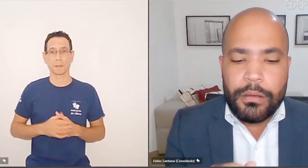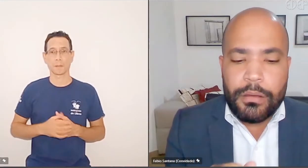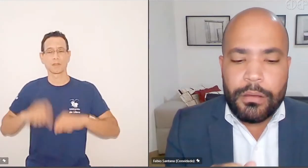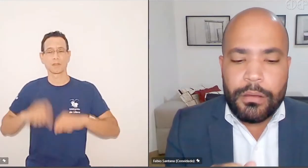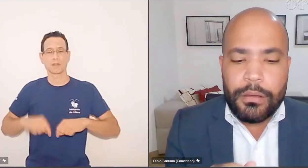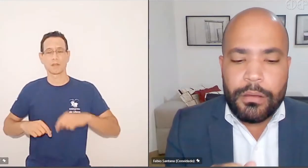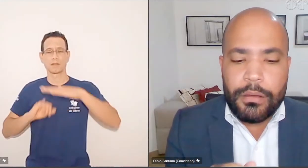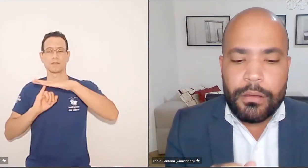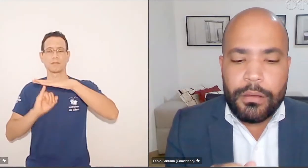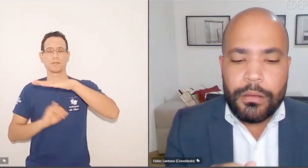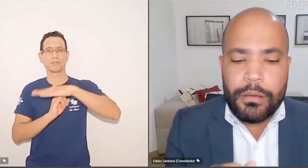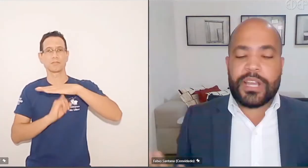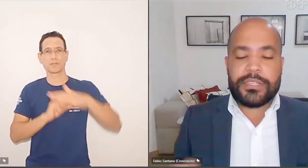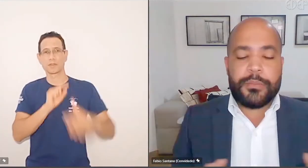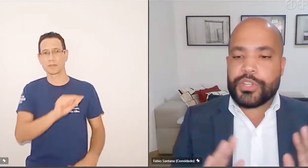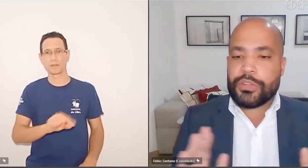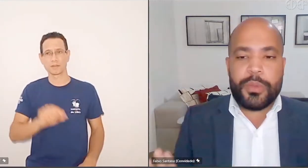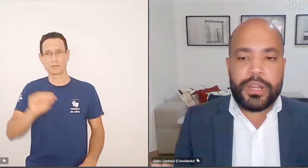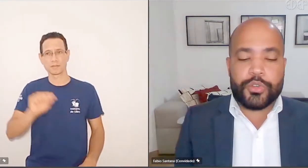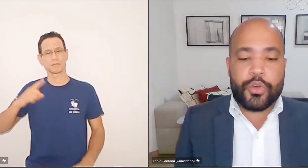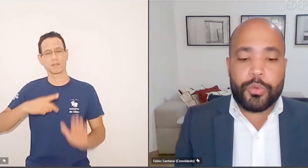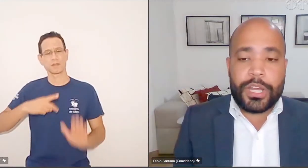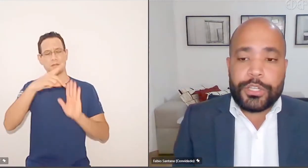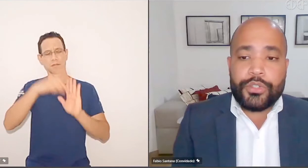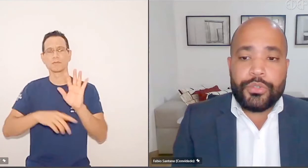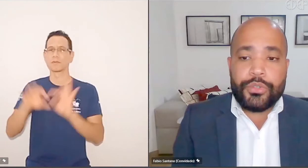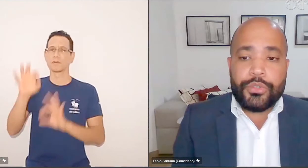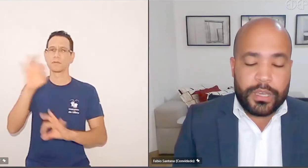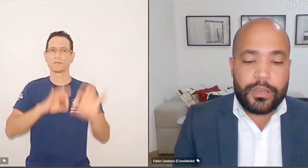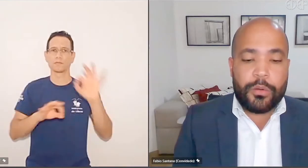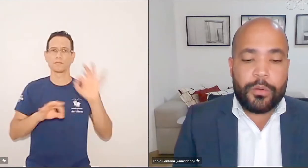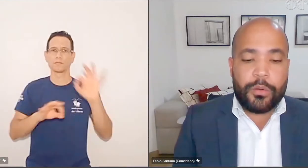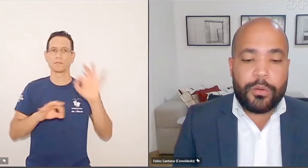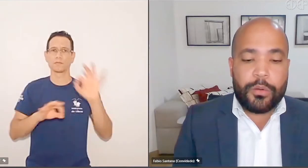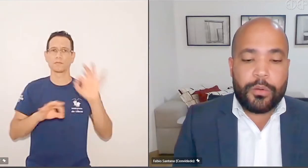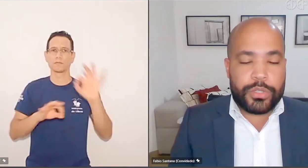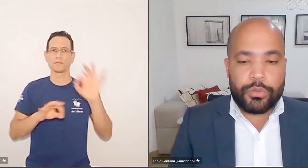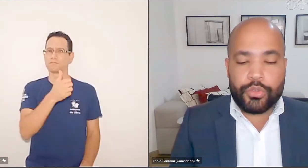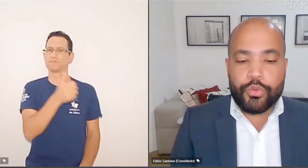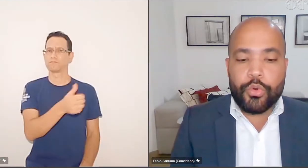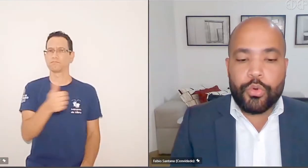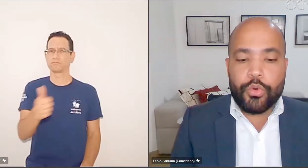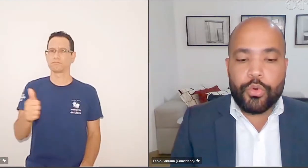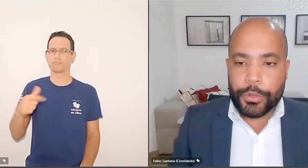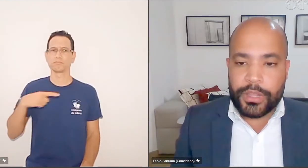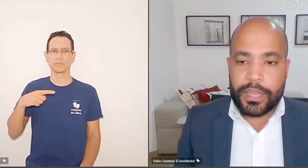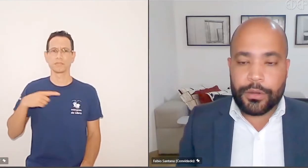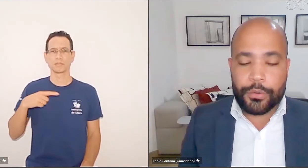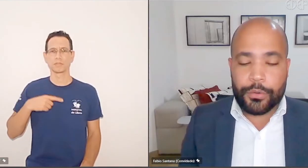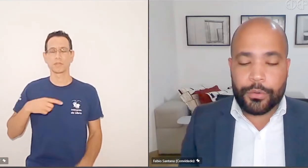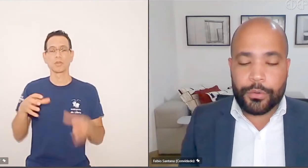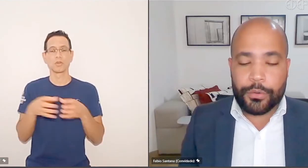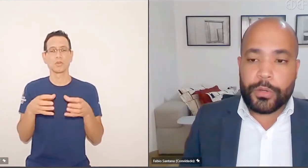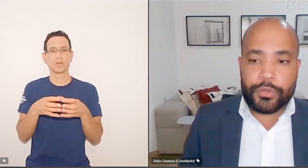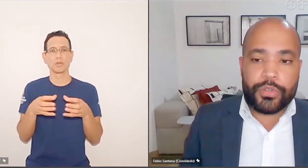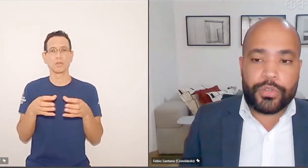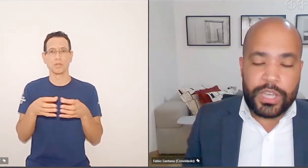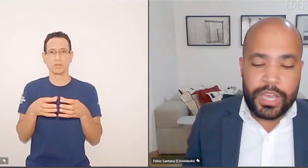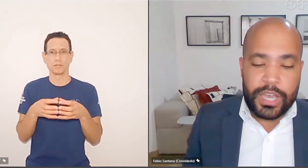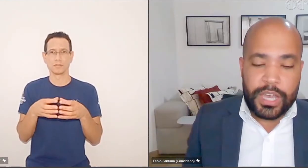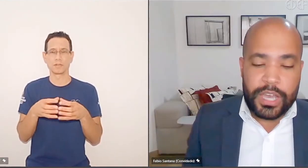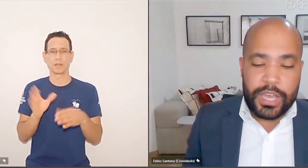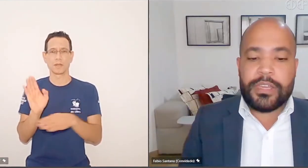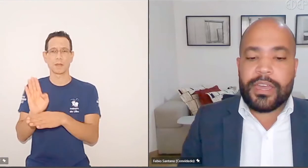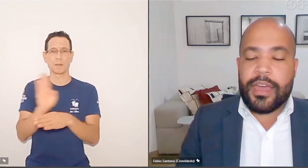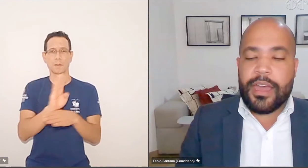nascem projetos belíssimos, nascem projetos belíssimos, como o NATJUS, que são os núcleos de apoio técnico